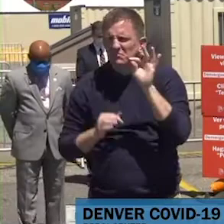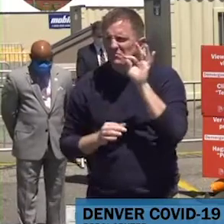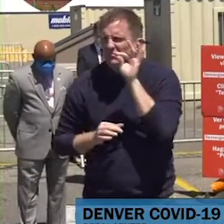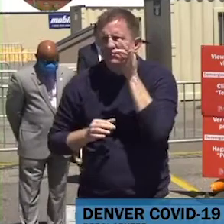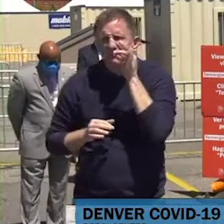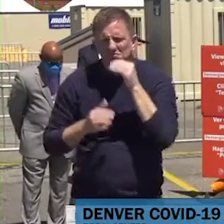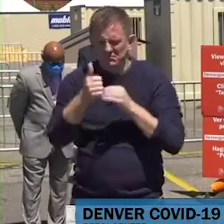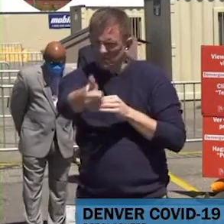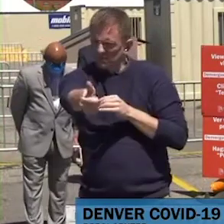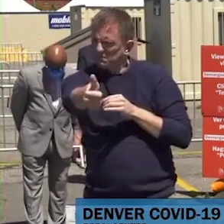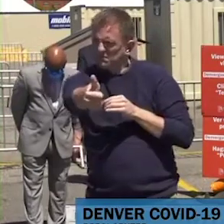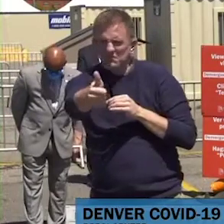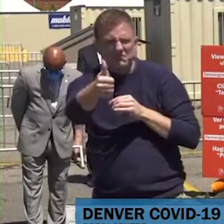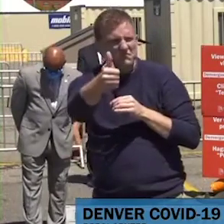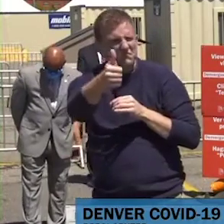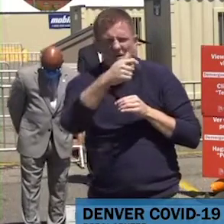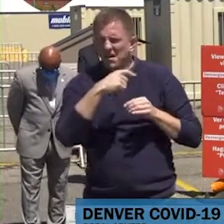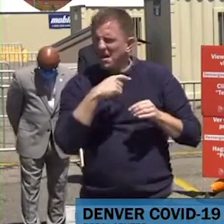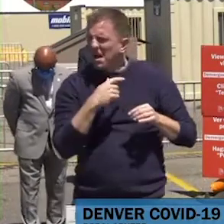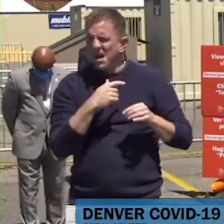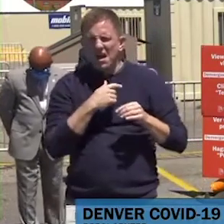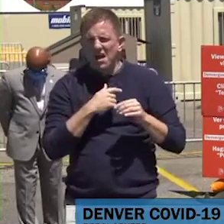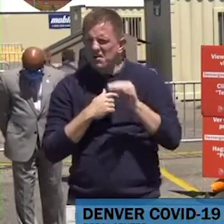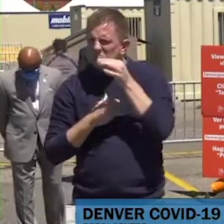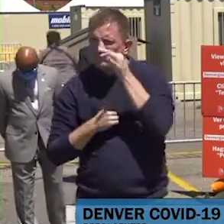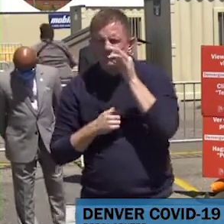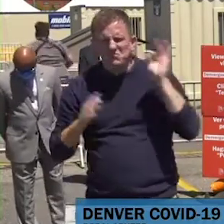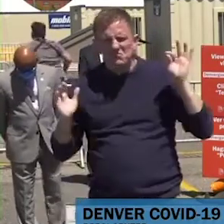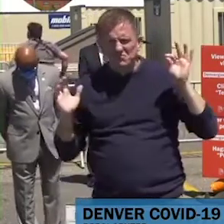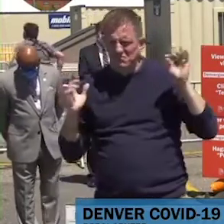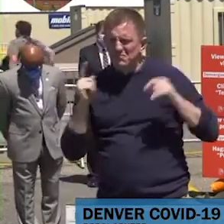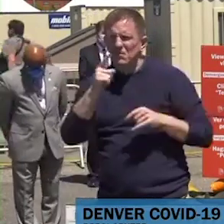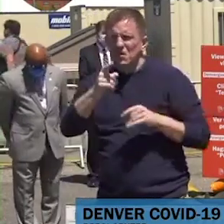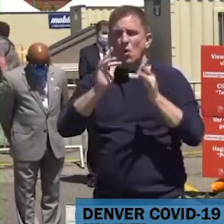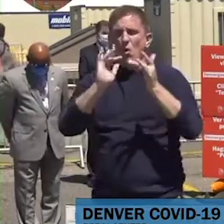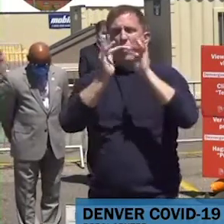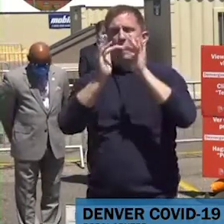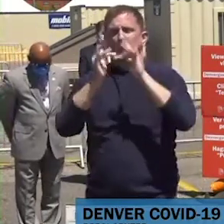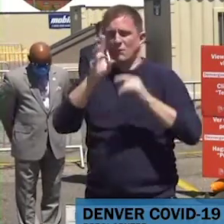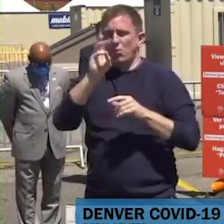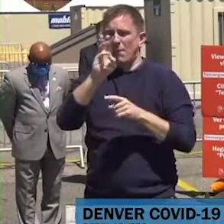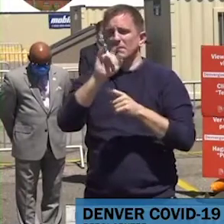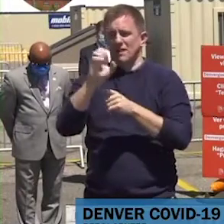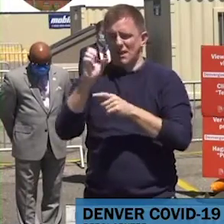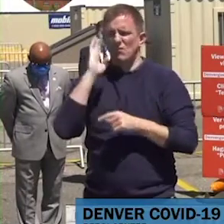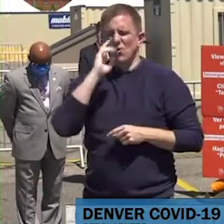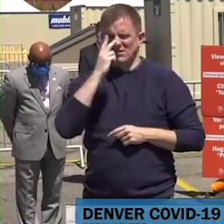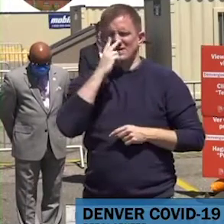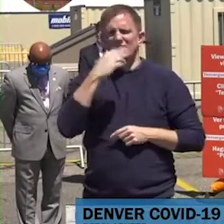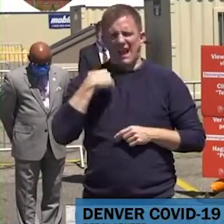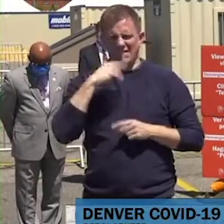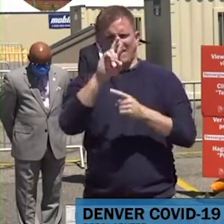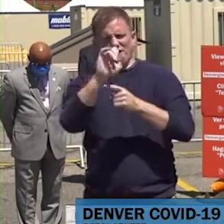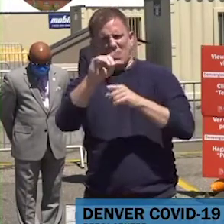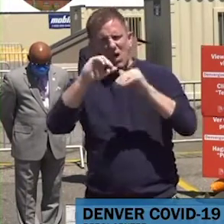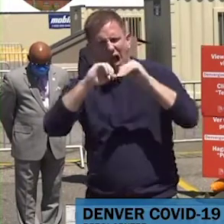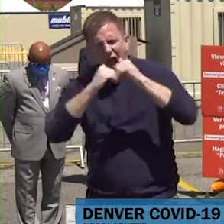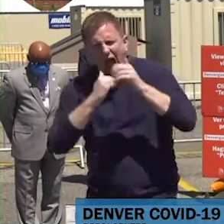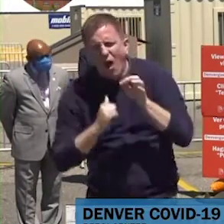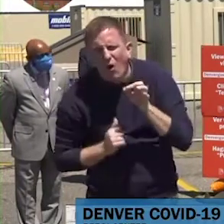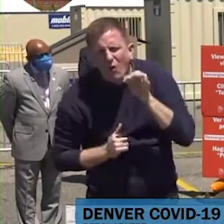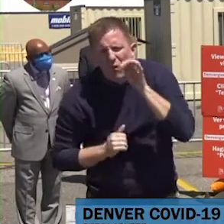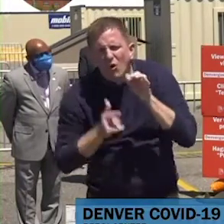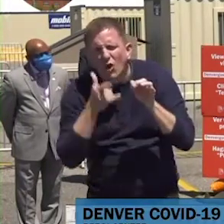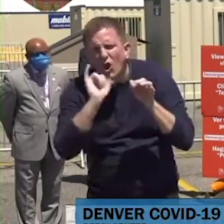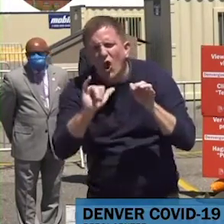de la página web que demuestra cómo se hace esto exactamente. Las pruebas y los sitios, el personal de aquí van a recaudar